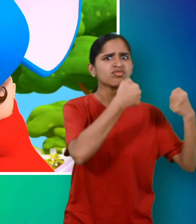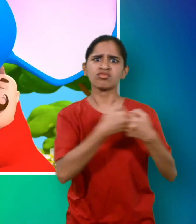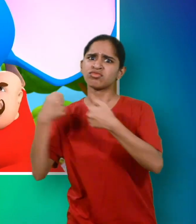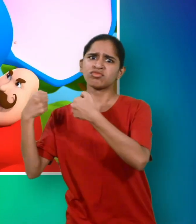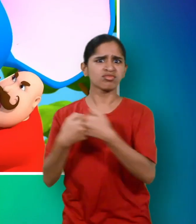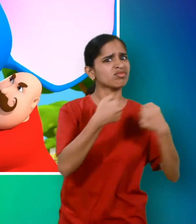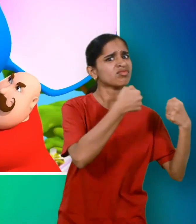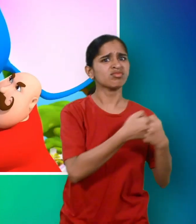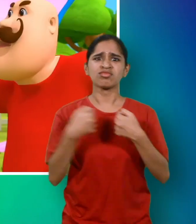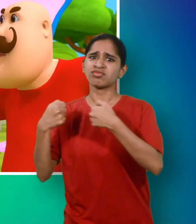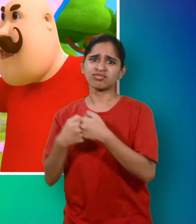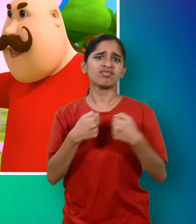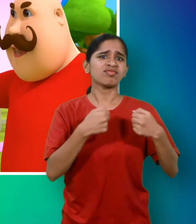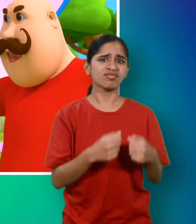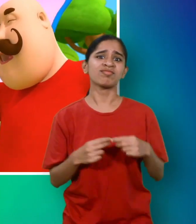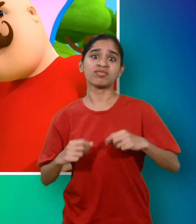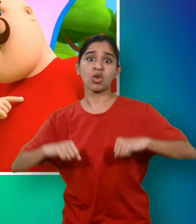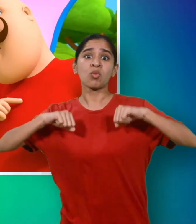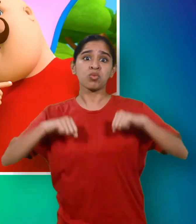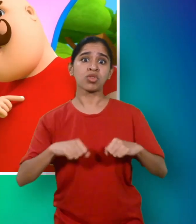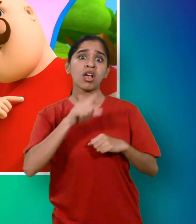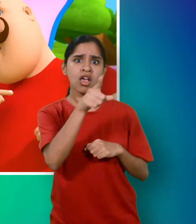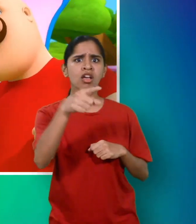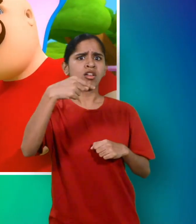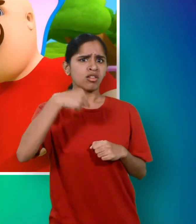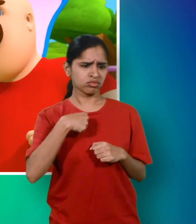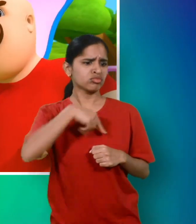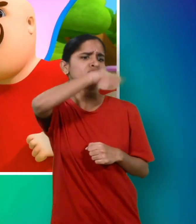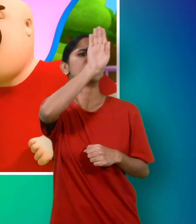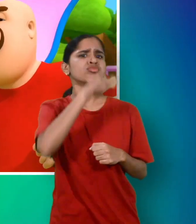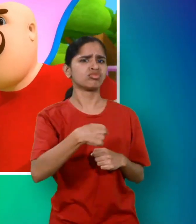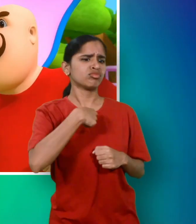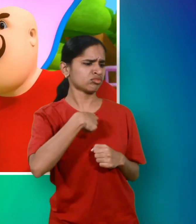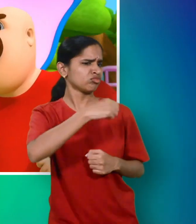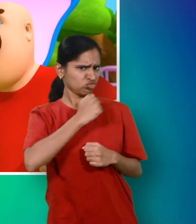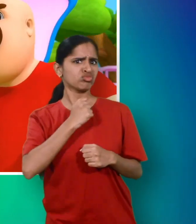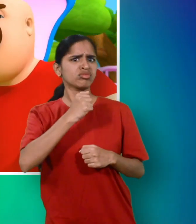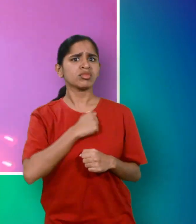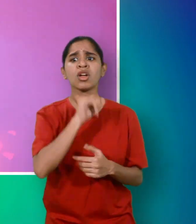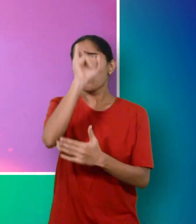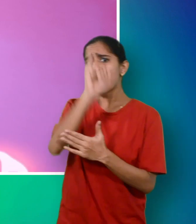मोटू बोला मेरा हाथी पतलू बोला मेरा हाथी